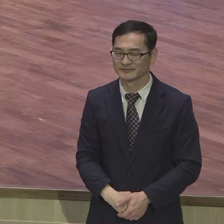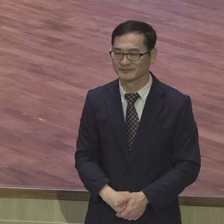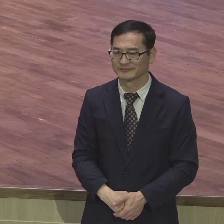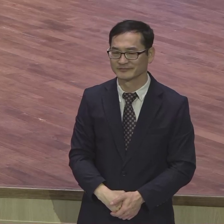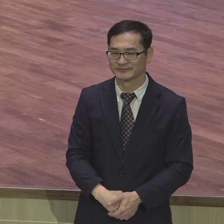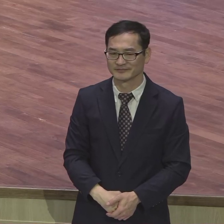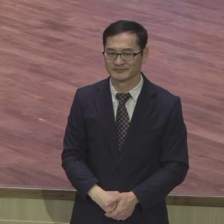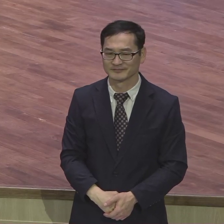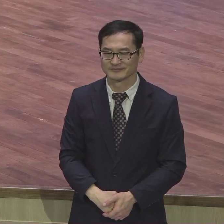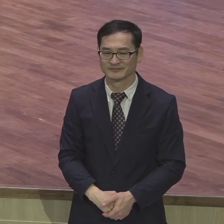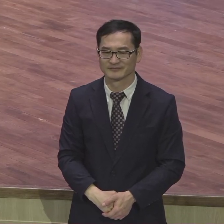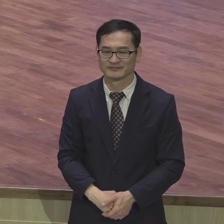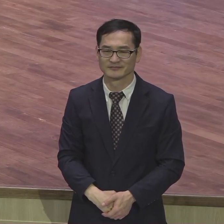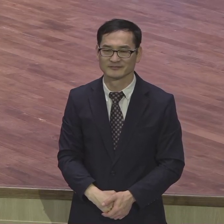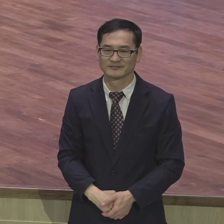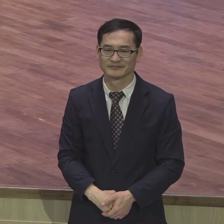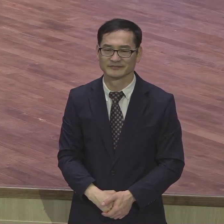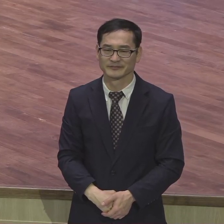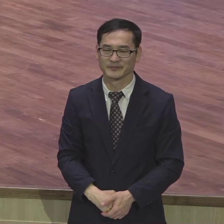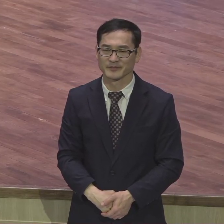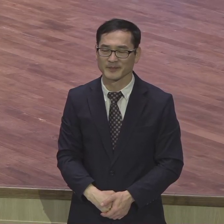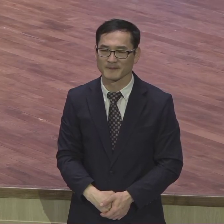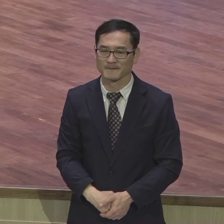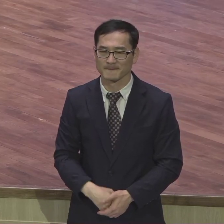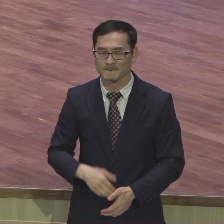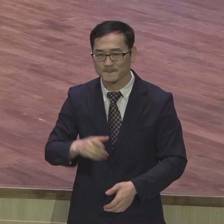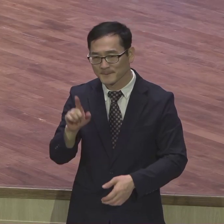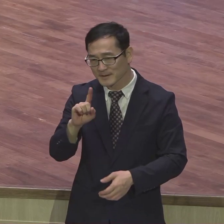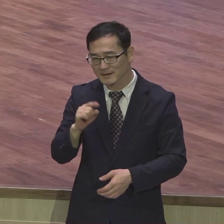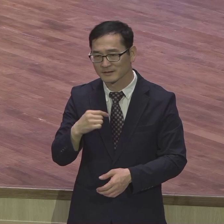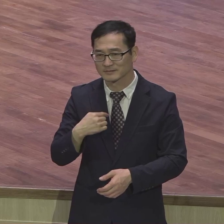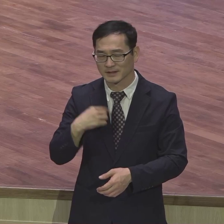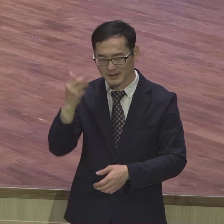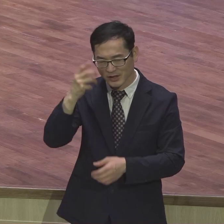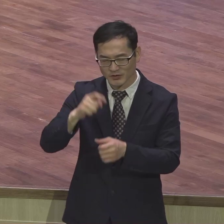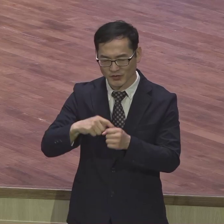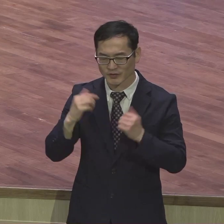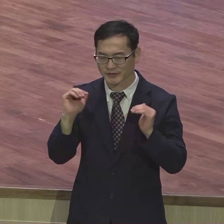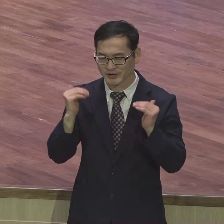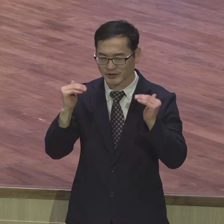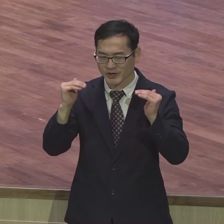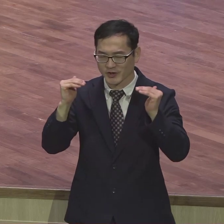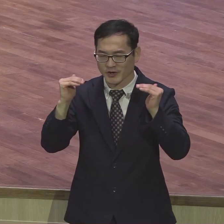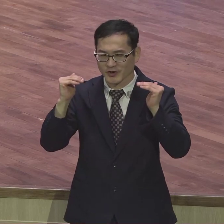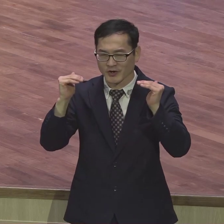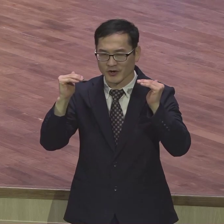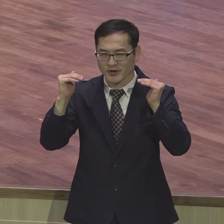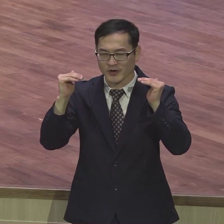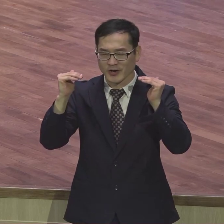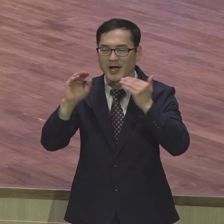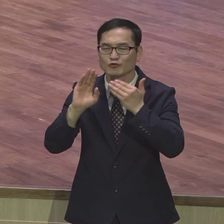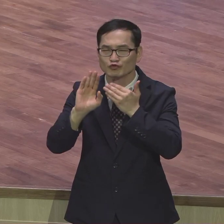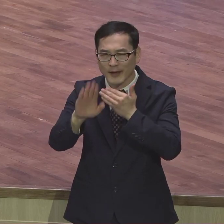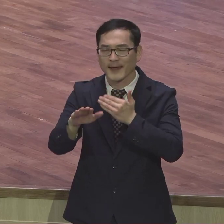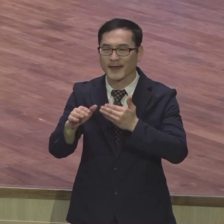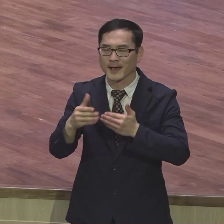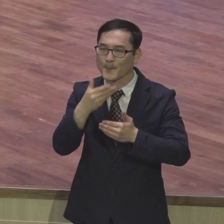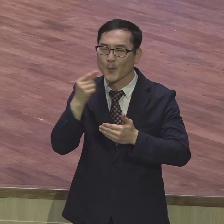나중에 나중에 내가 영적으로 성장하고 내가 축구받으면 나중에 다 하지 뭐 이런 분들도 많아요